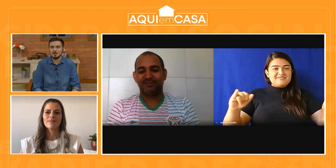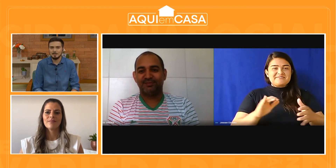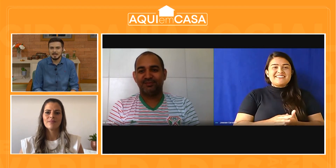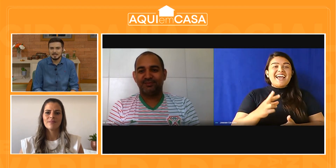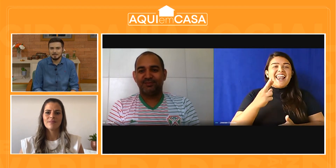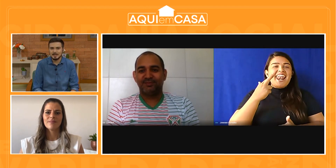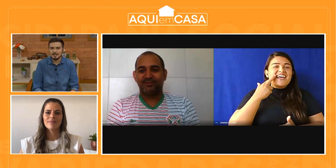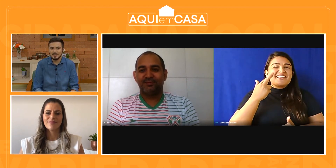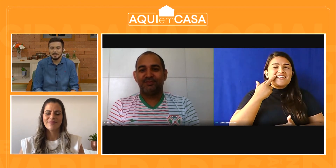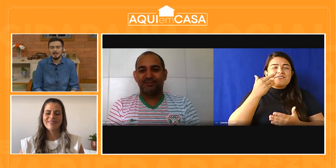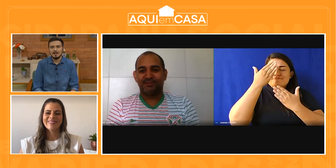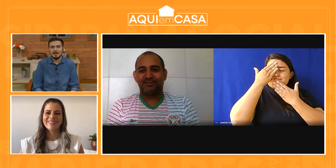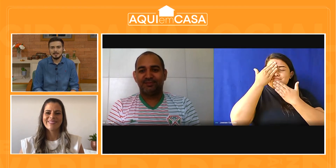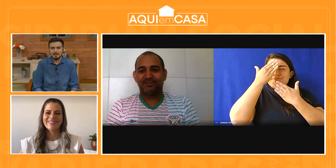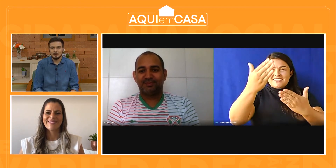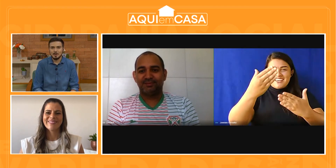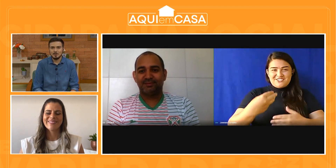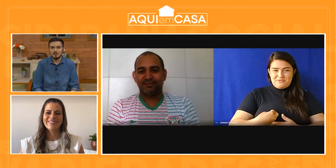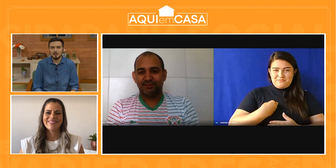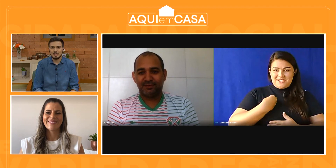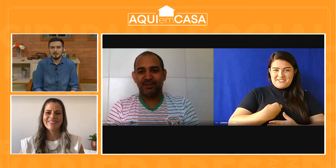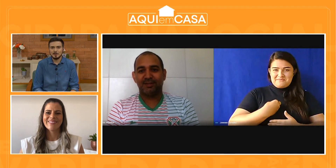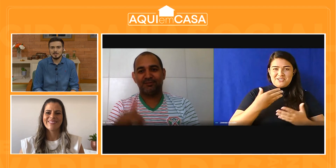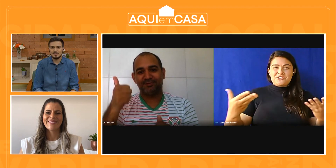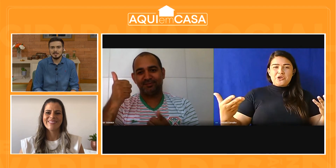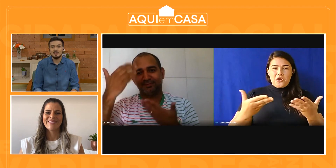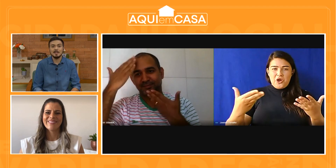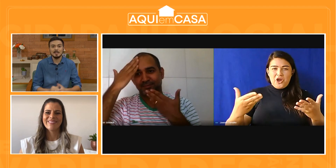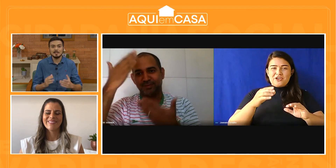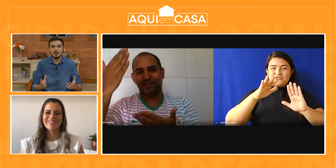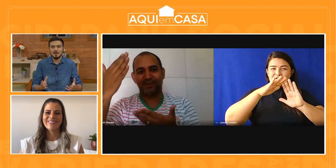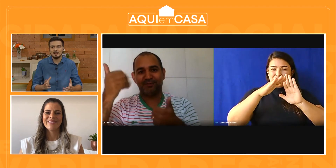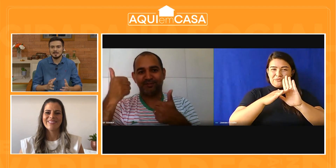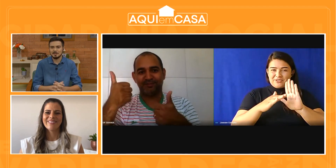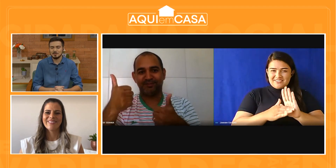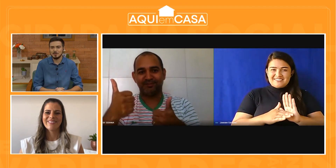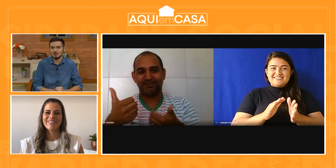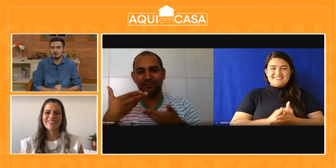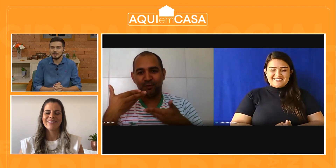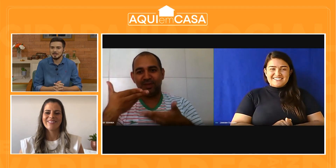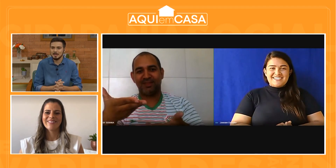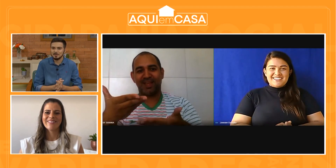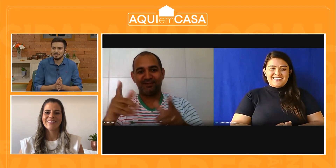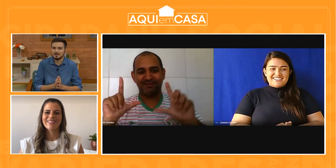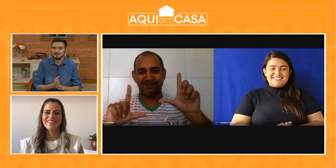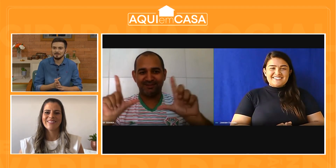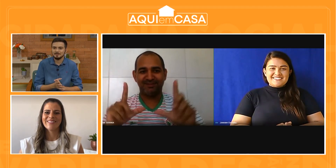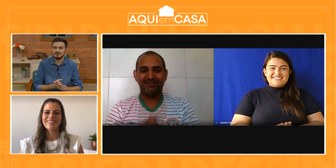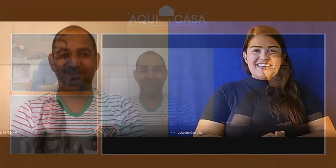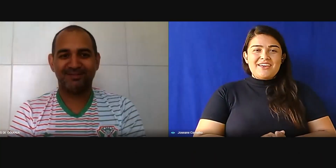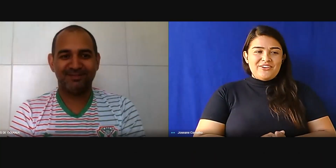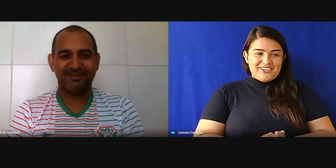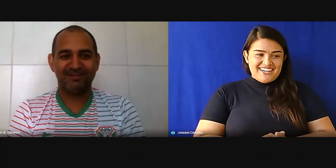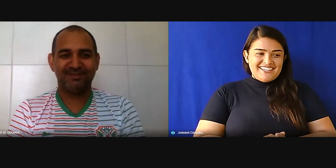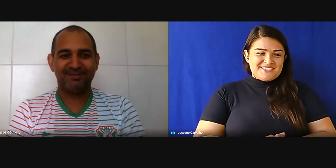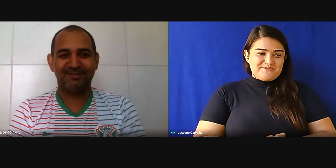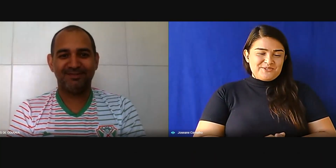participação aqui no nosso programa, com certeza enriqueceu bastante nossos conhecimentos. Eu que agradeço, muito